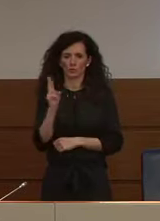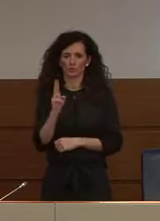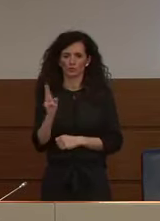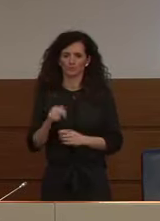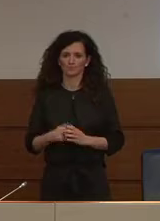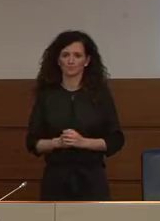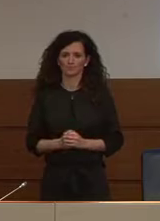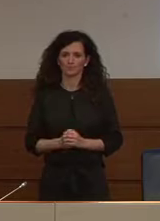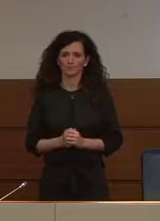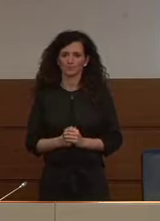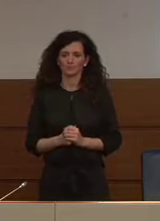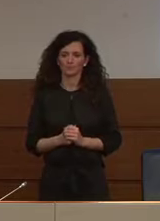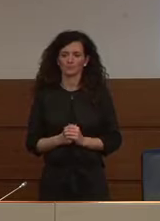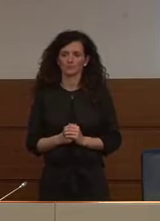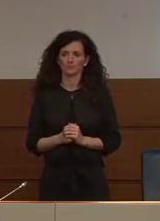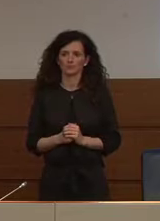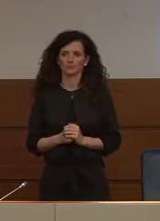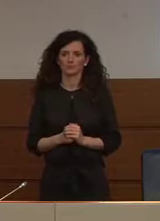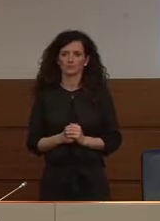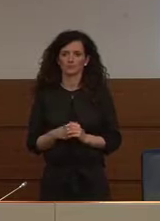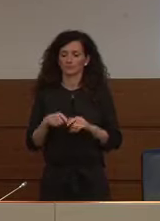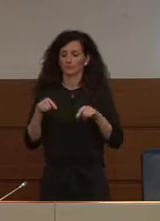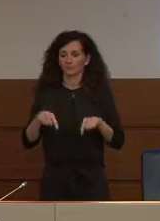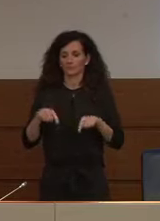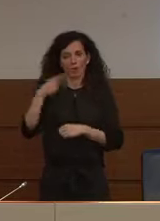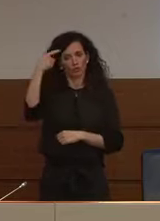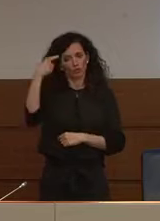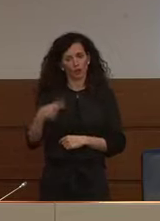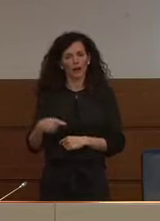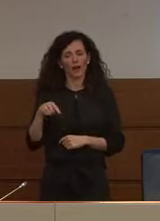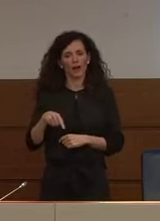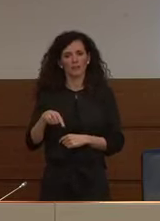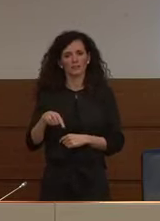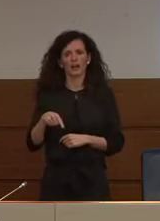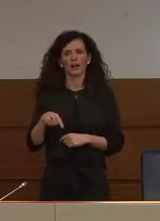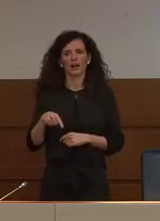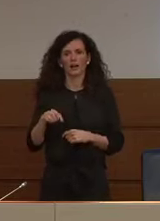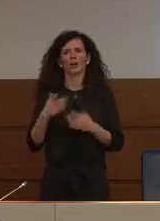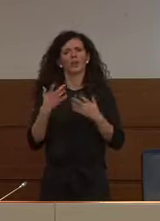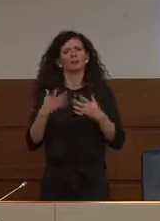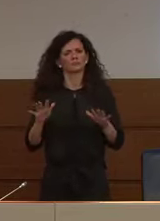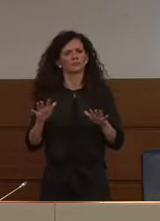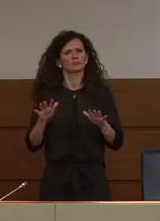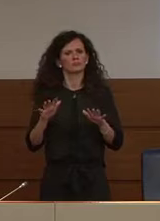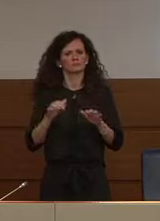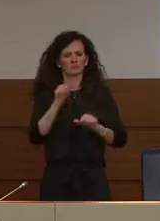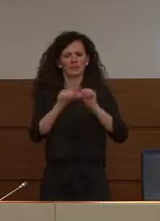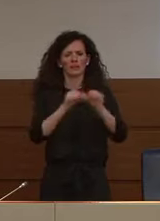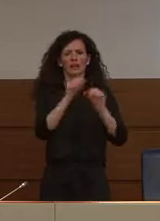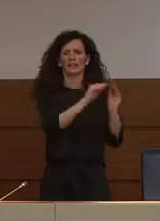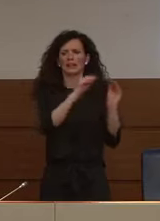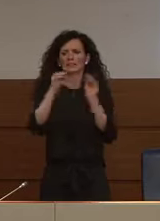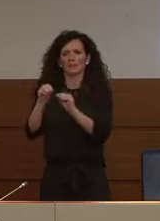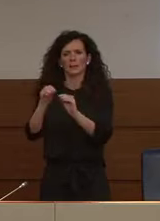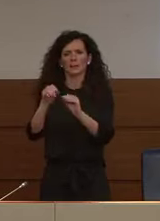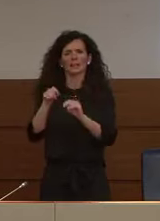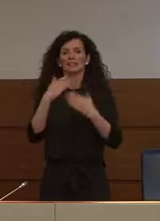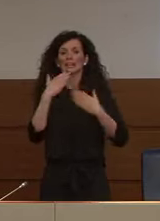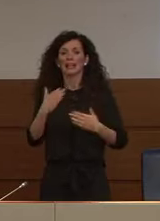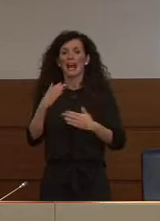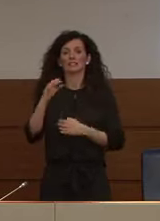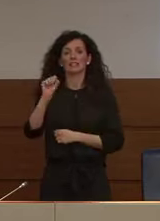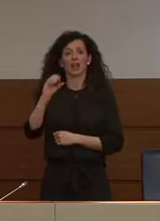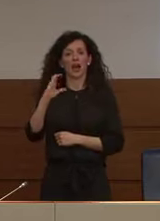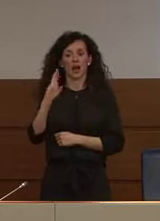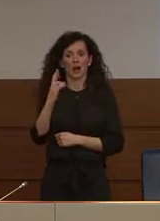Ad oggi, nella giornata di oggi, stati disposti i trasferimenti attraverso la CROSS di